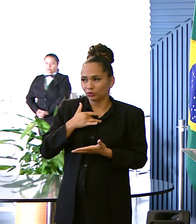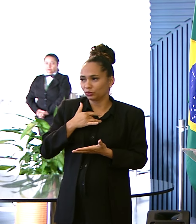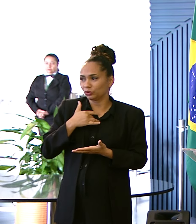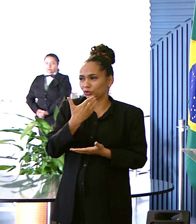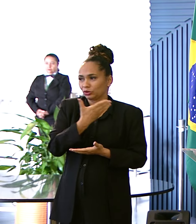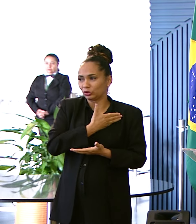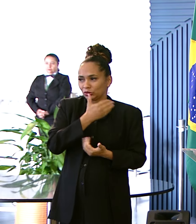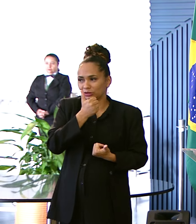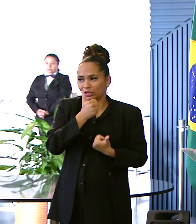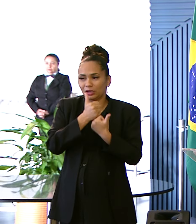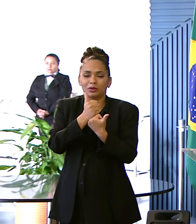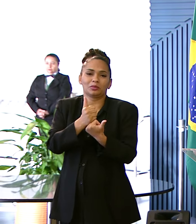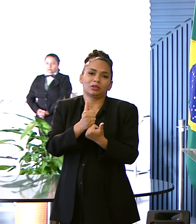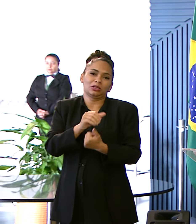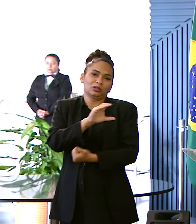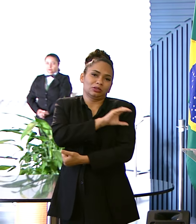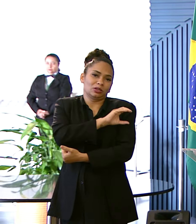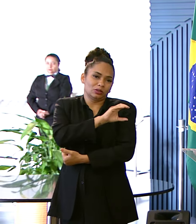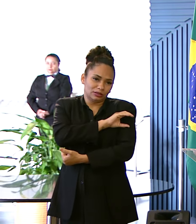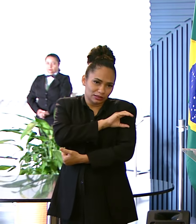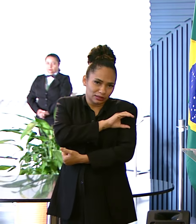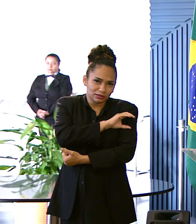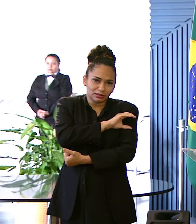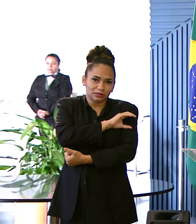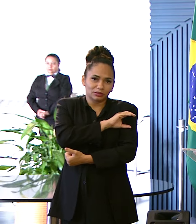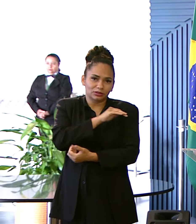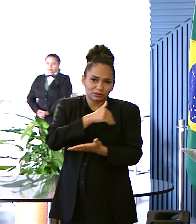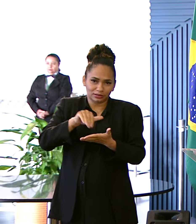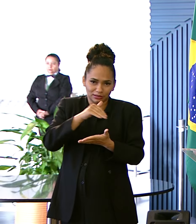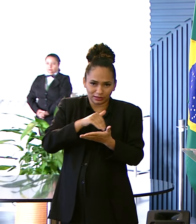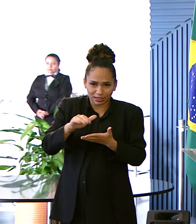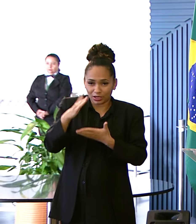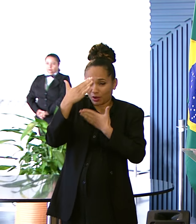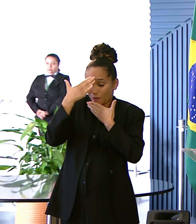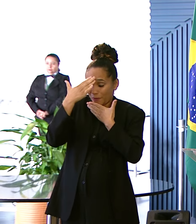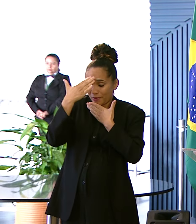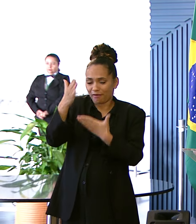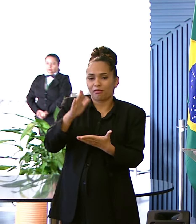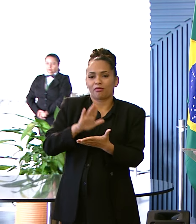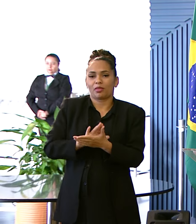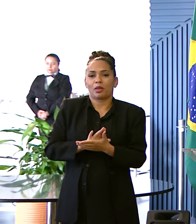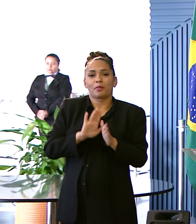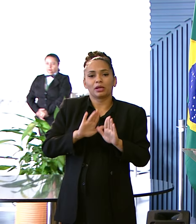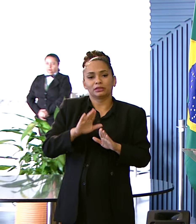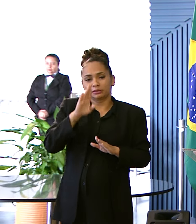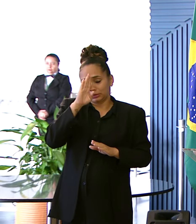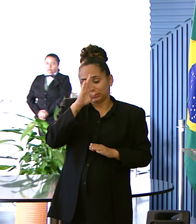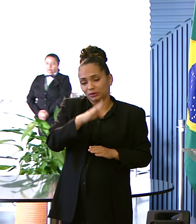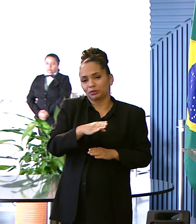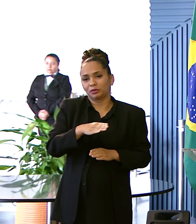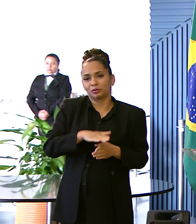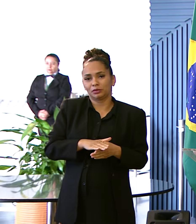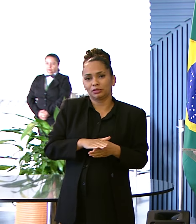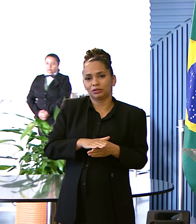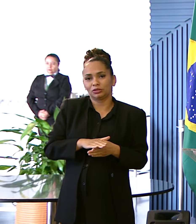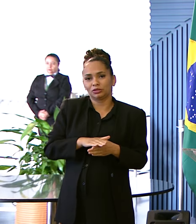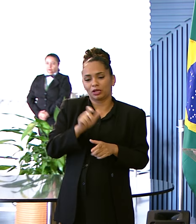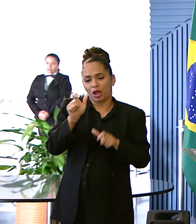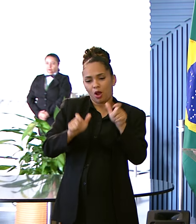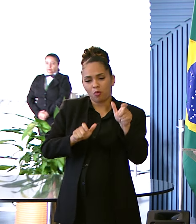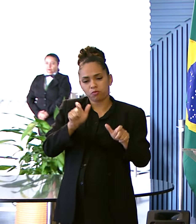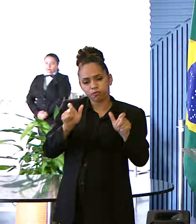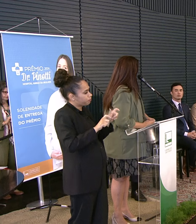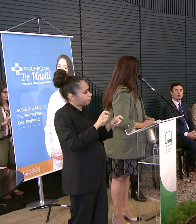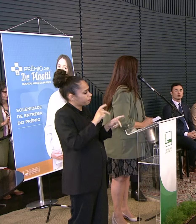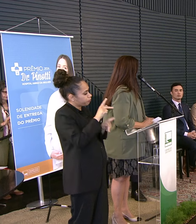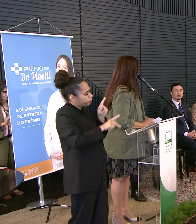companheiros Da coordenação Da Secretaria Municipal de Saúde Meus agradecimentos Mas principalmente A nação brasileira Obrigada